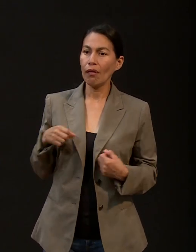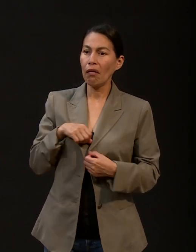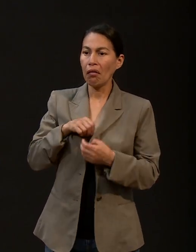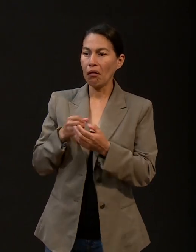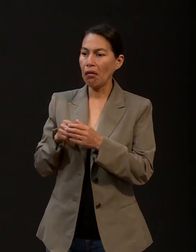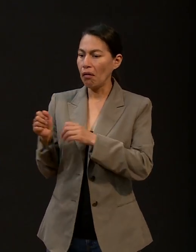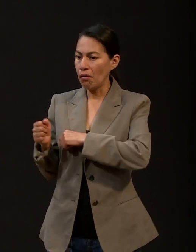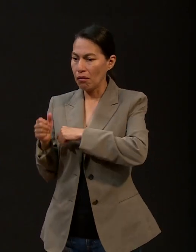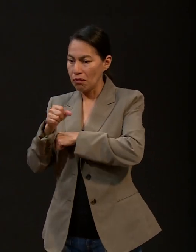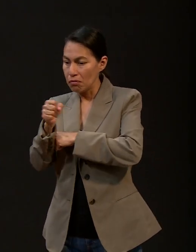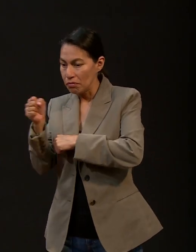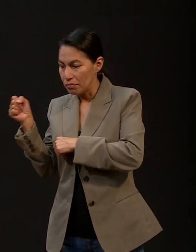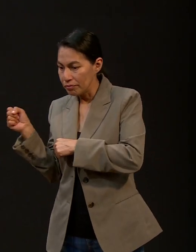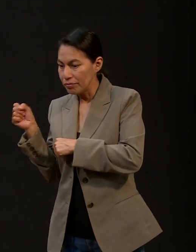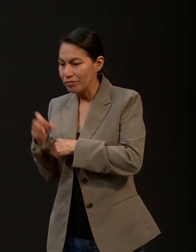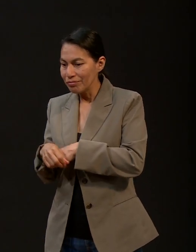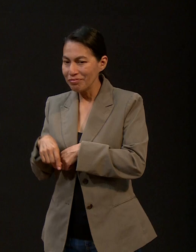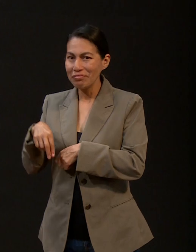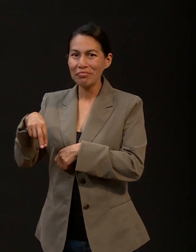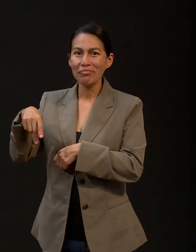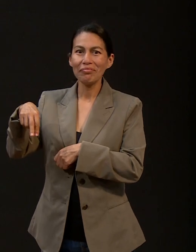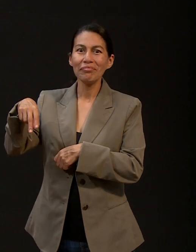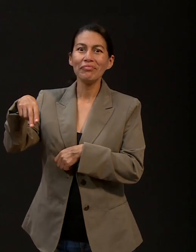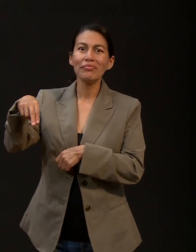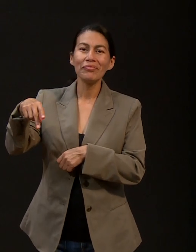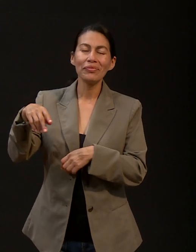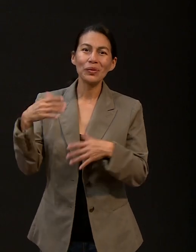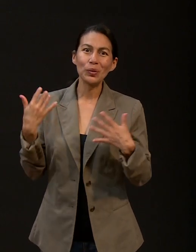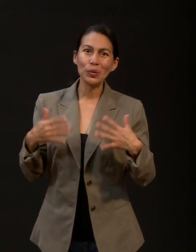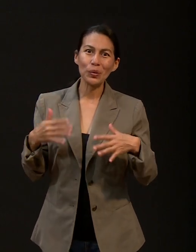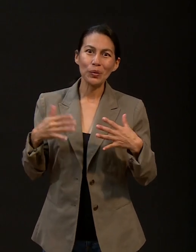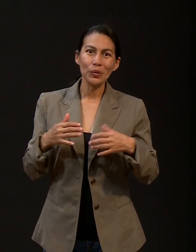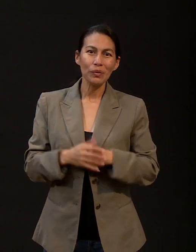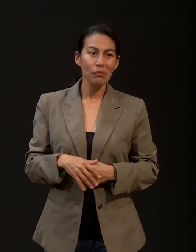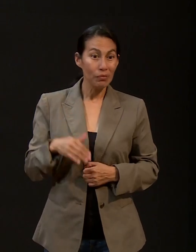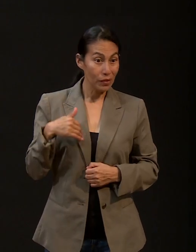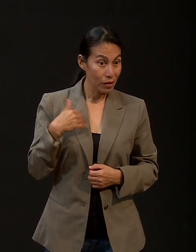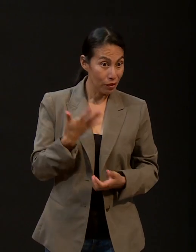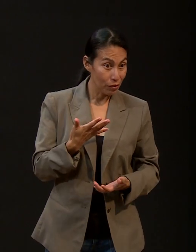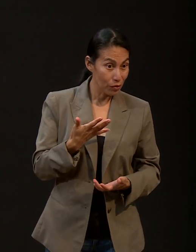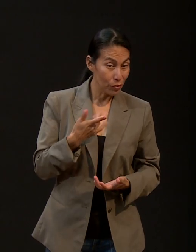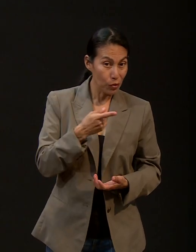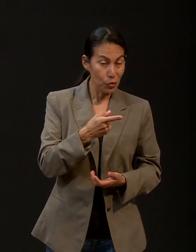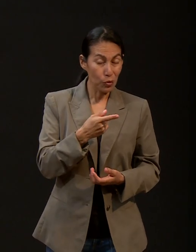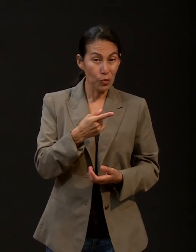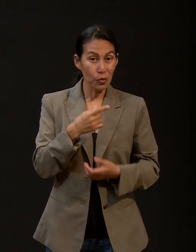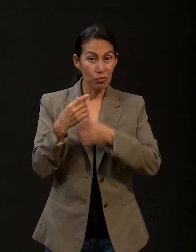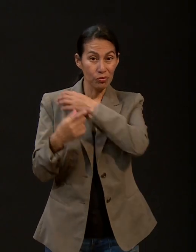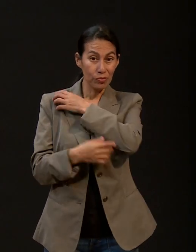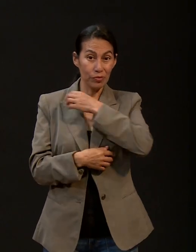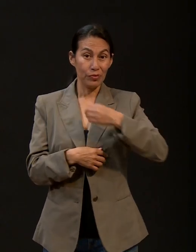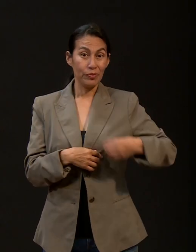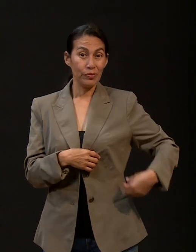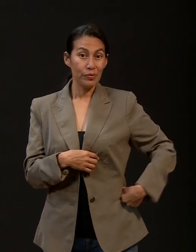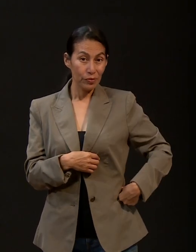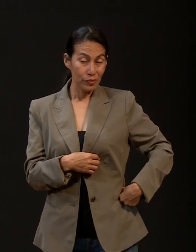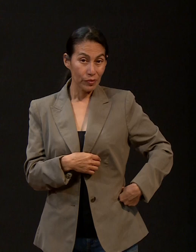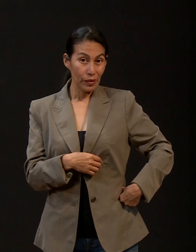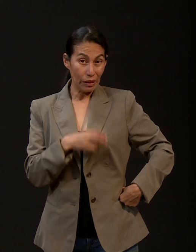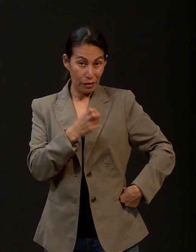Tú adjudicas este, digamos, milagro de que tú te hayas puesto, porque fue crucial, fue clave